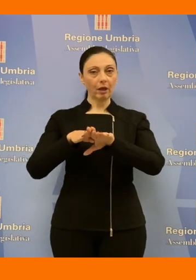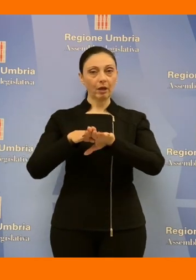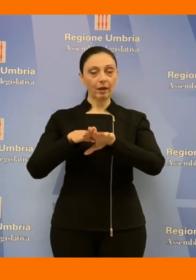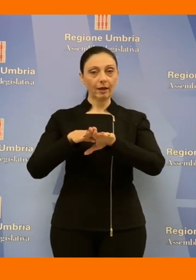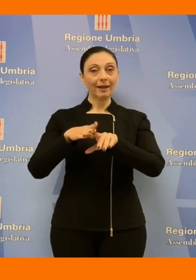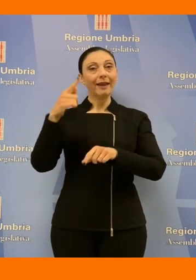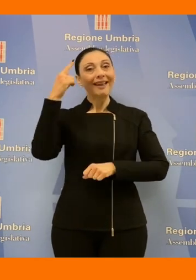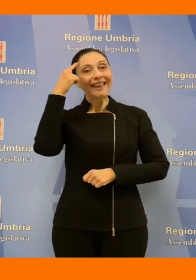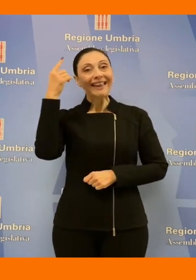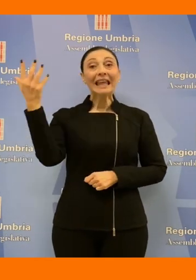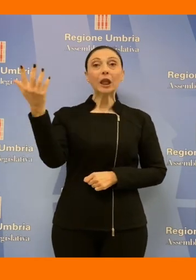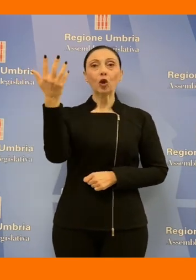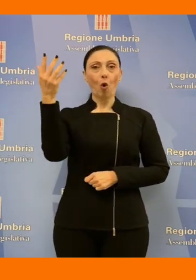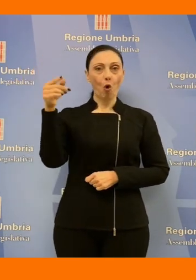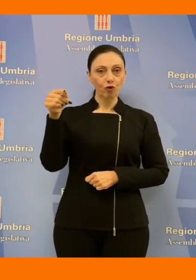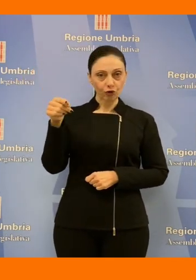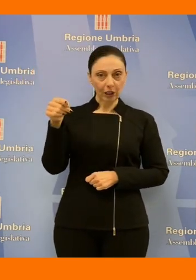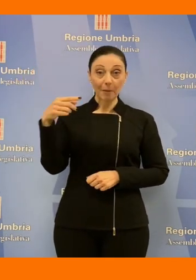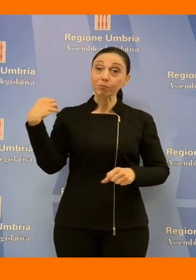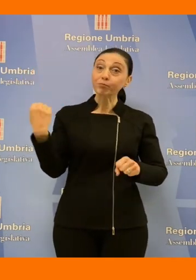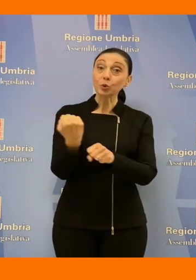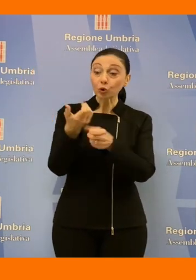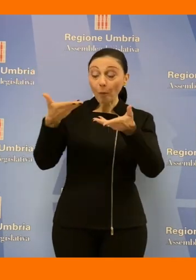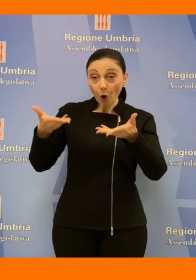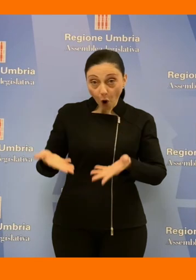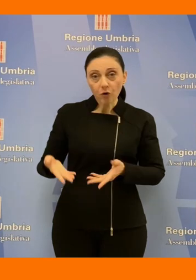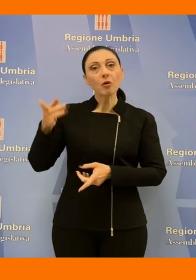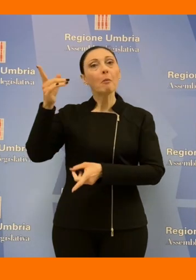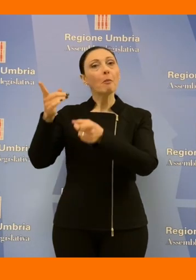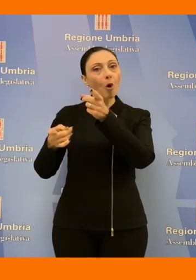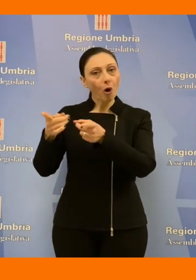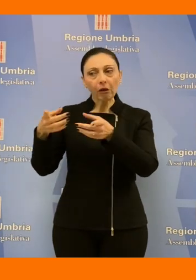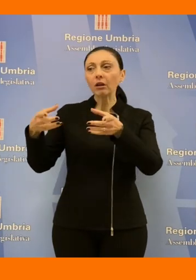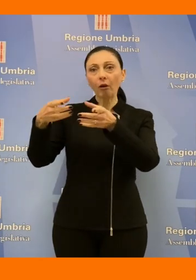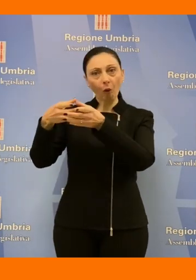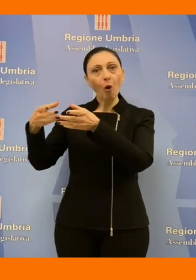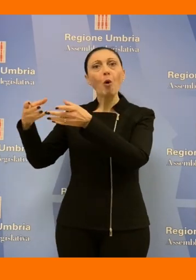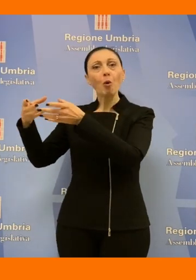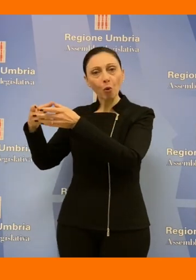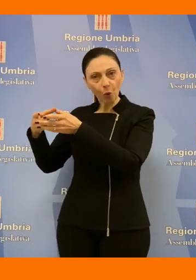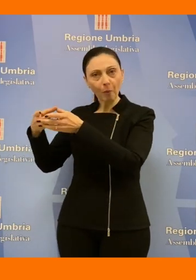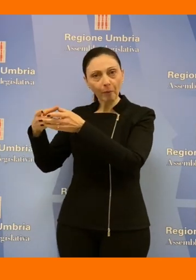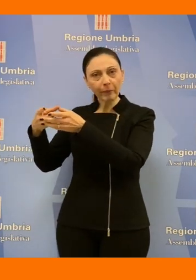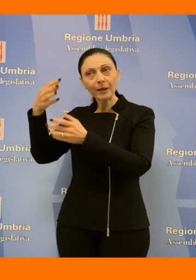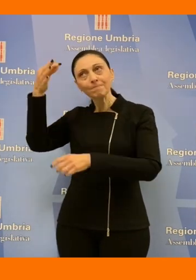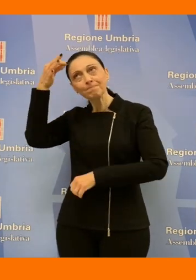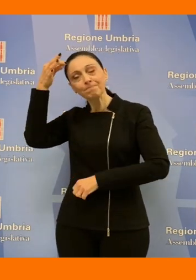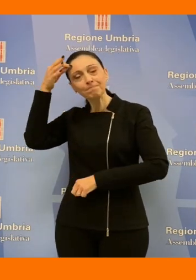ideologico che purtroppo ancora oggi appartiene a alcuni partiti alcuna parte di politica per entrare nel